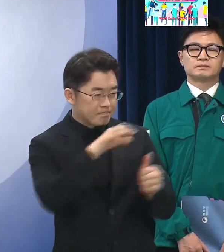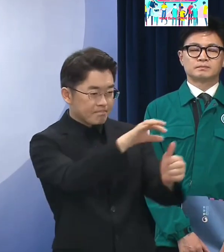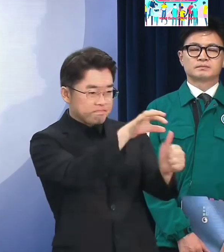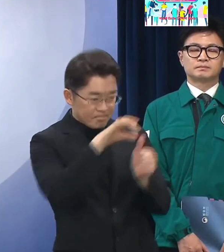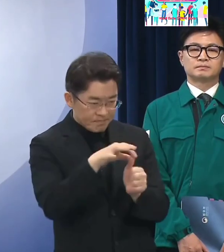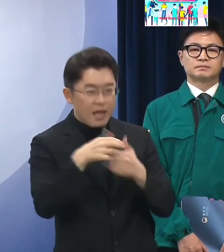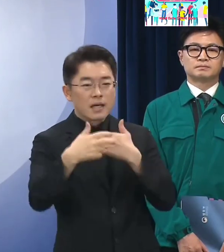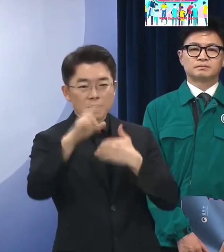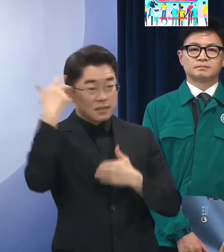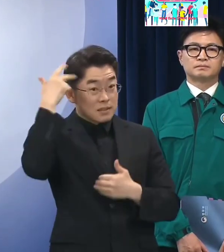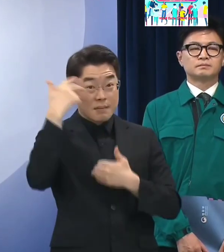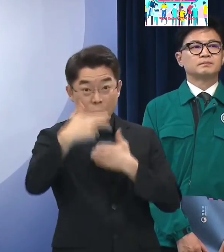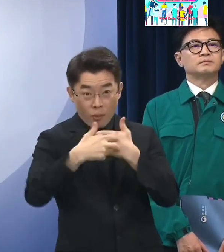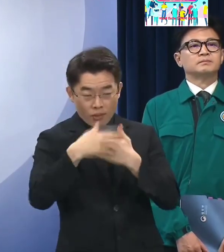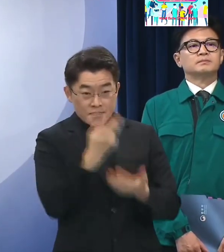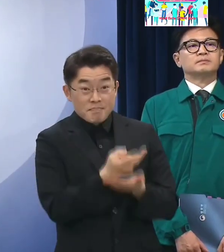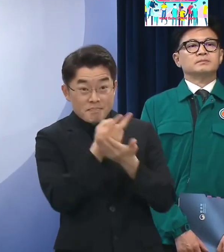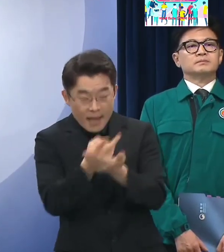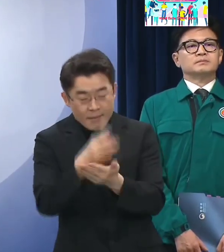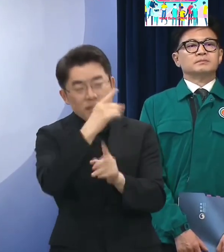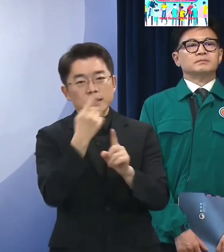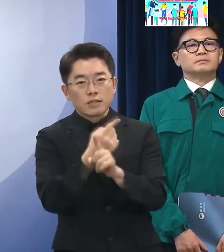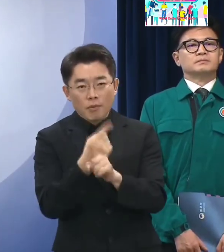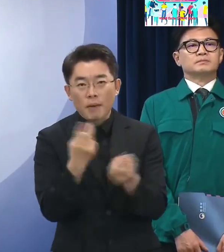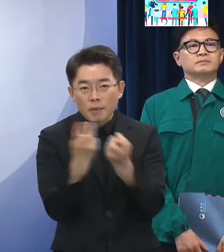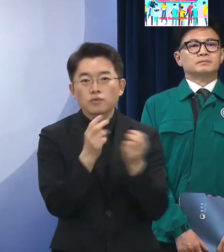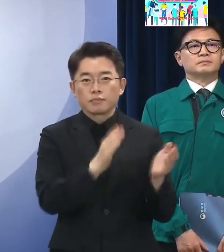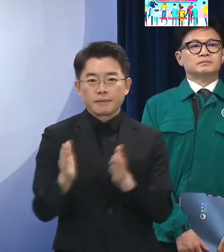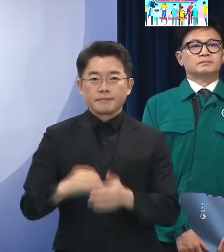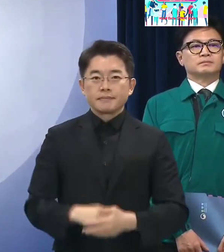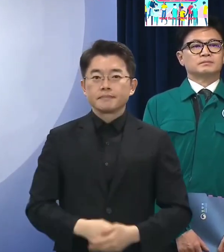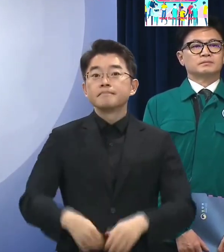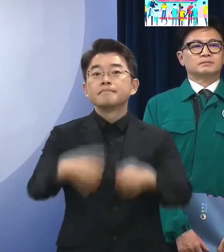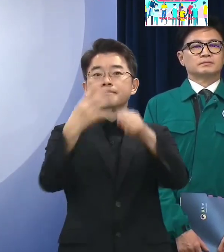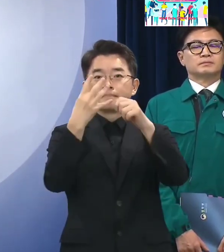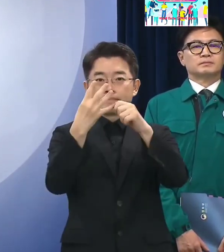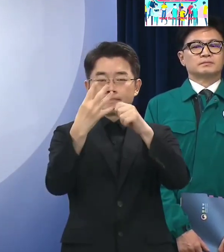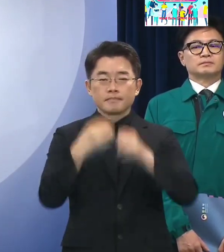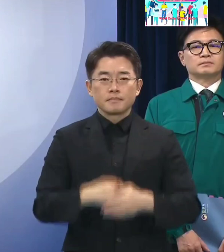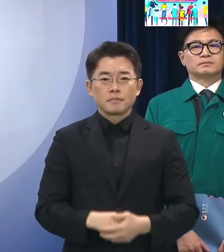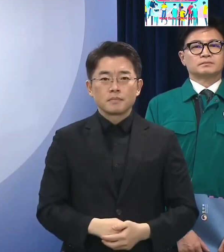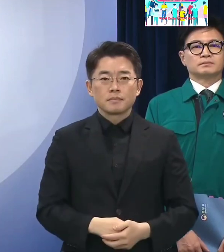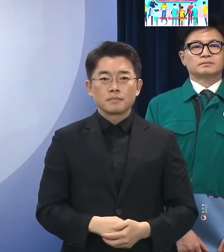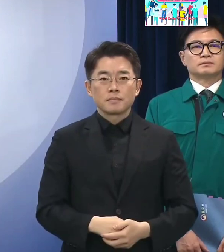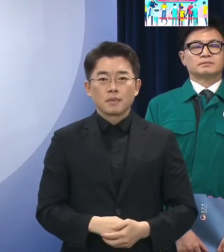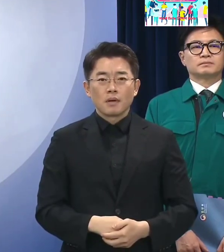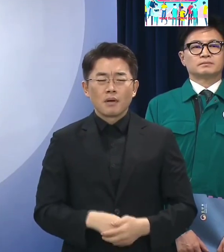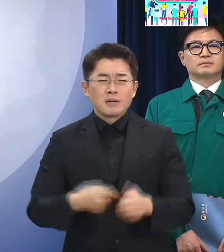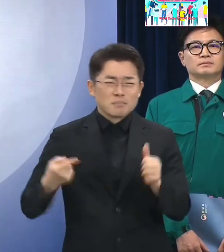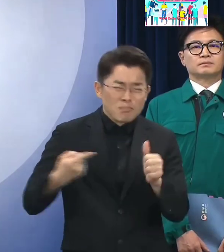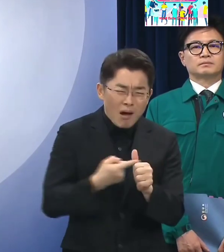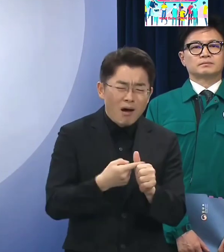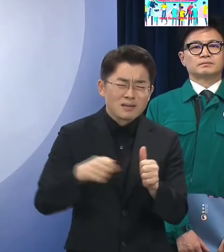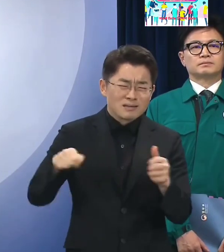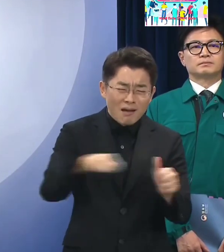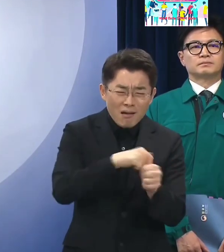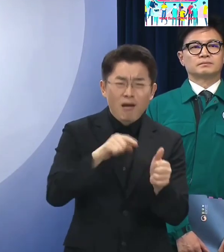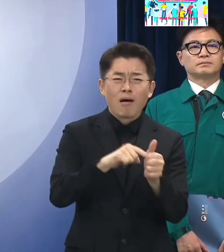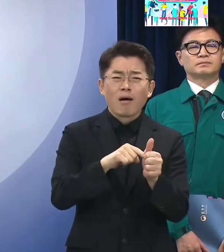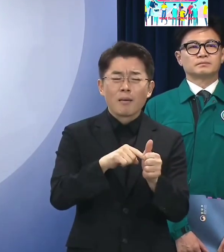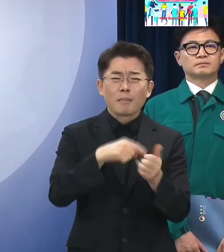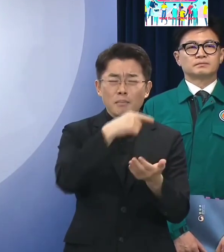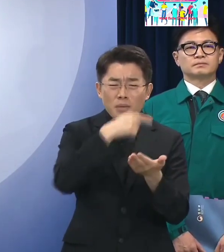도입 방안을 검토하겠습니다 넷째, 정부는 예기치 않은 고통에 실험하는 피해자와 그